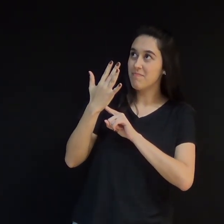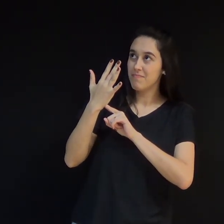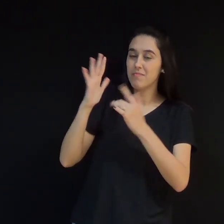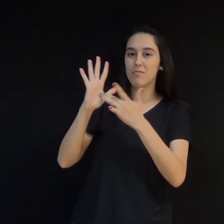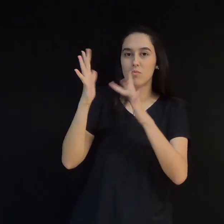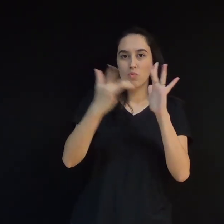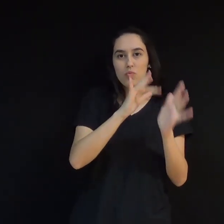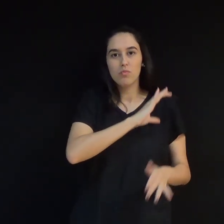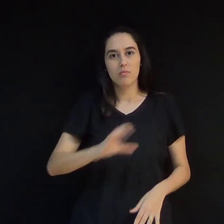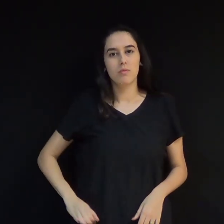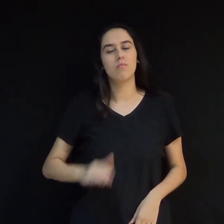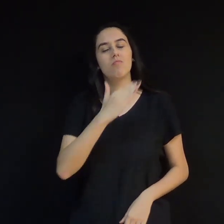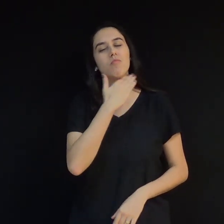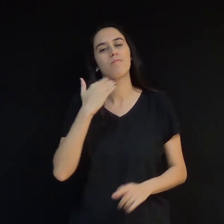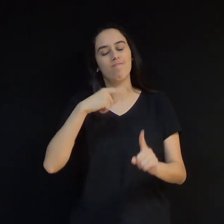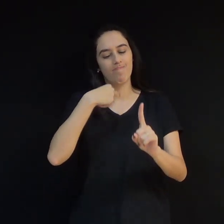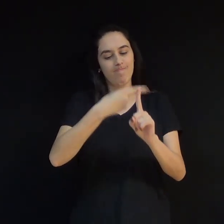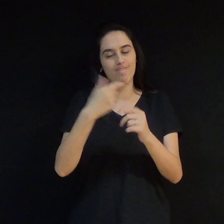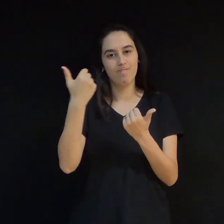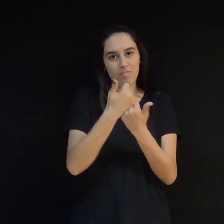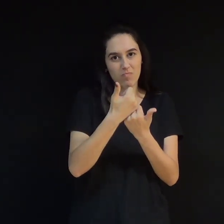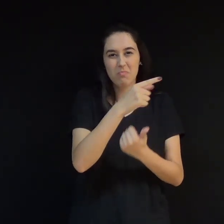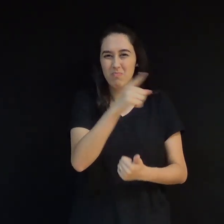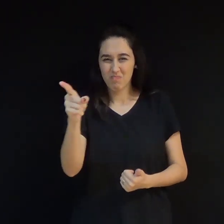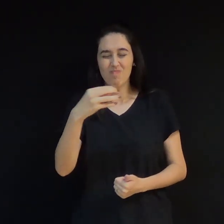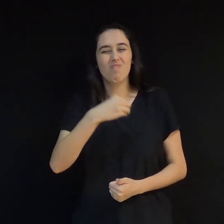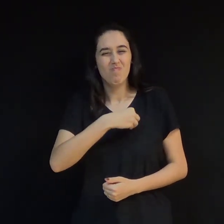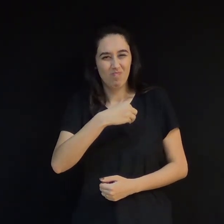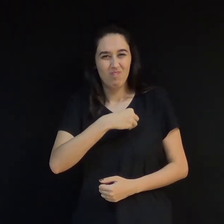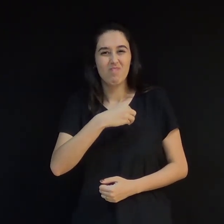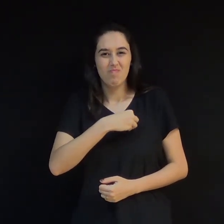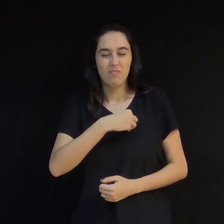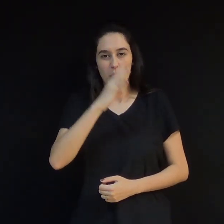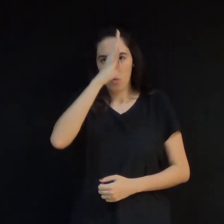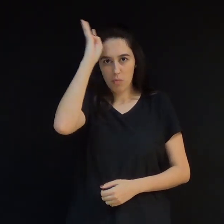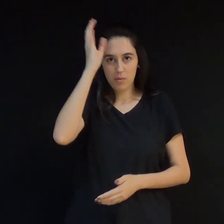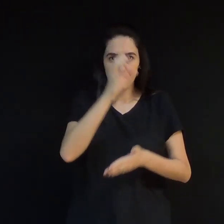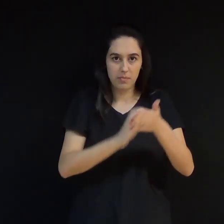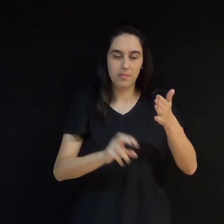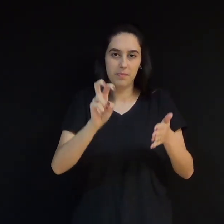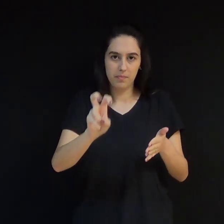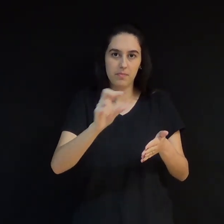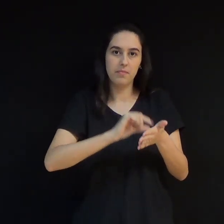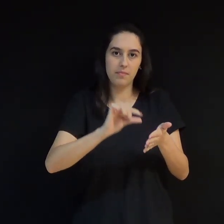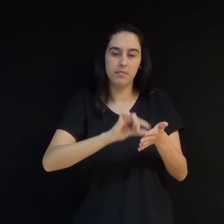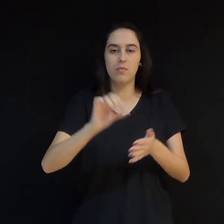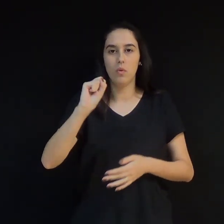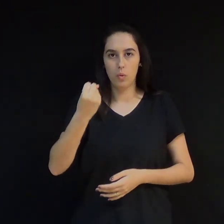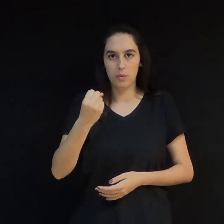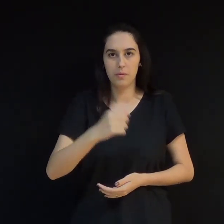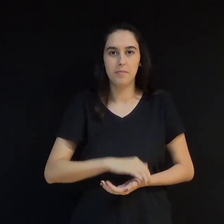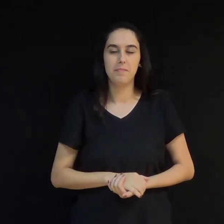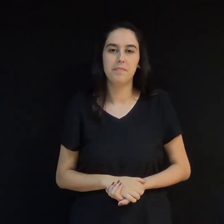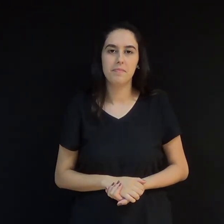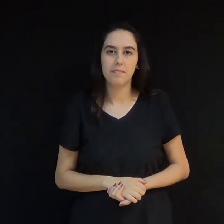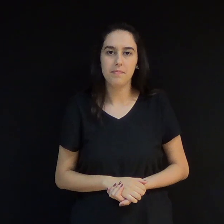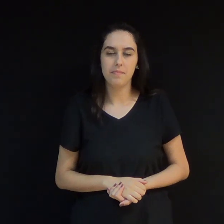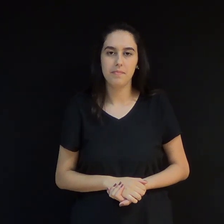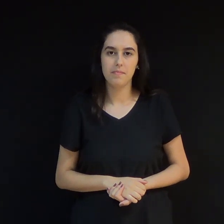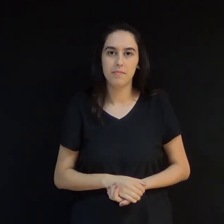por nós, sendo nós ainda pecadores. Romanos 5,8 Deus revela o amor